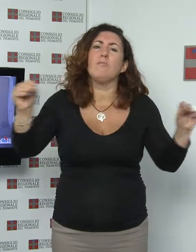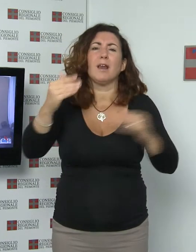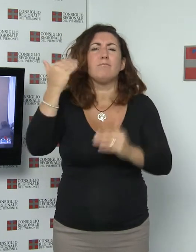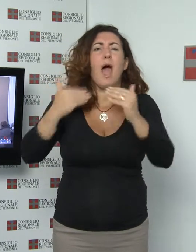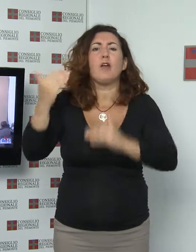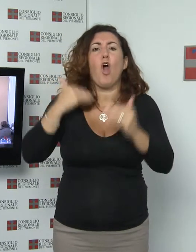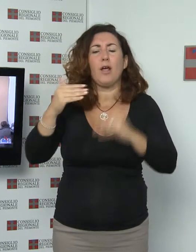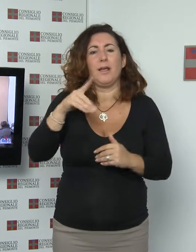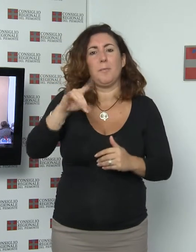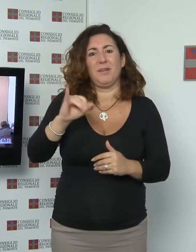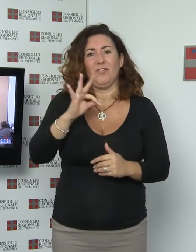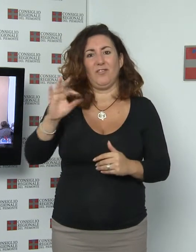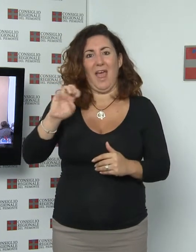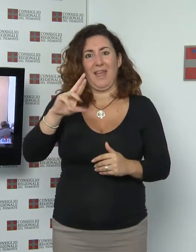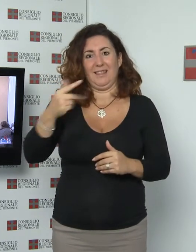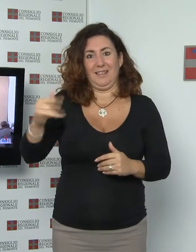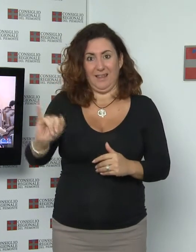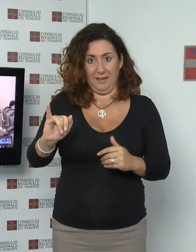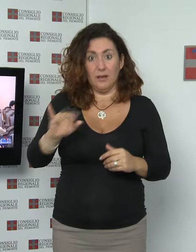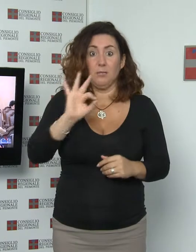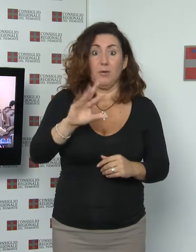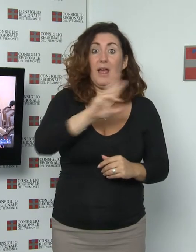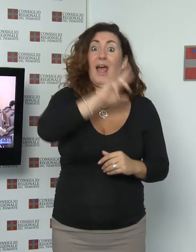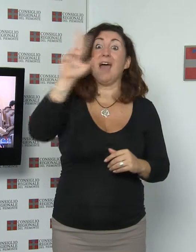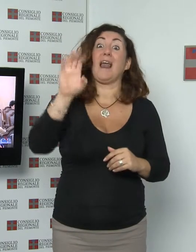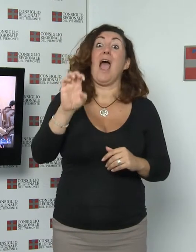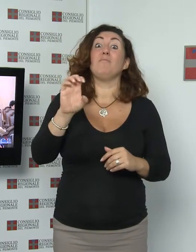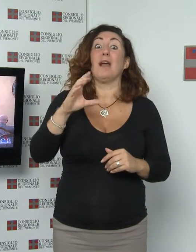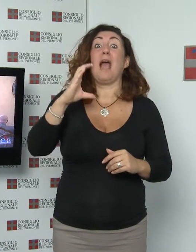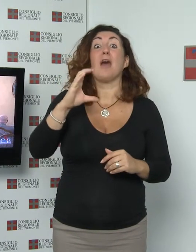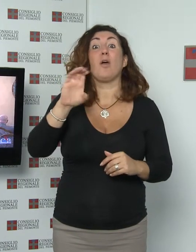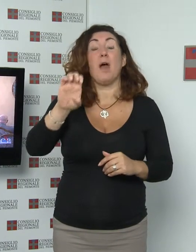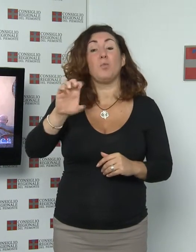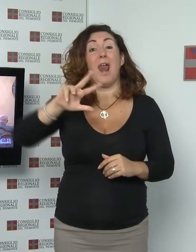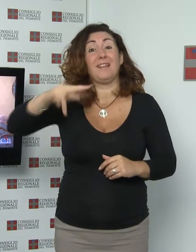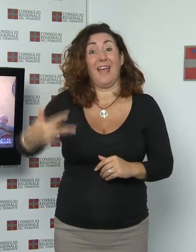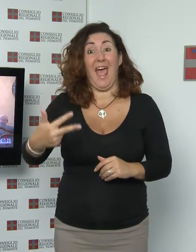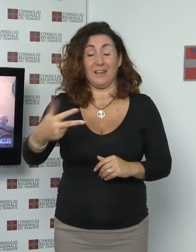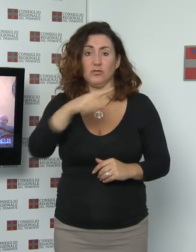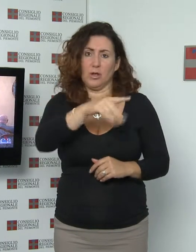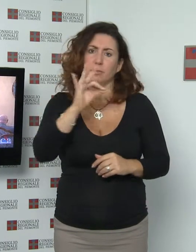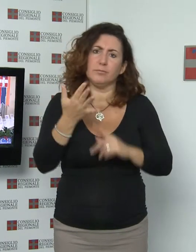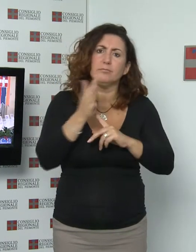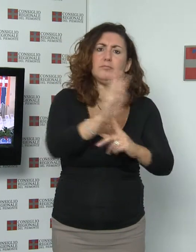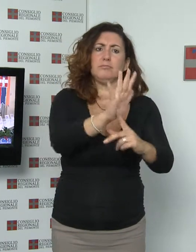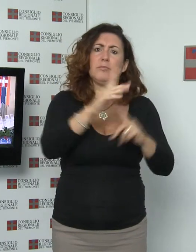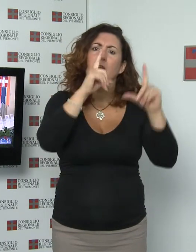ebanisti ed ebanista di Re Carlo Emanuele III è dedicata la prima rassegna monografica inaugurata il 12 settembre a Palazzo Lascaris.